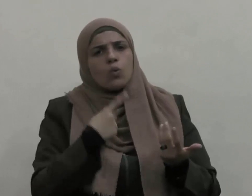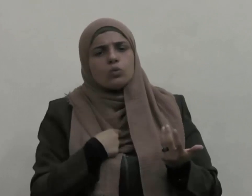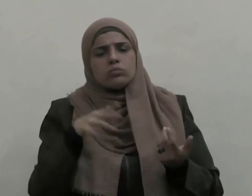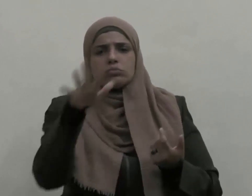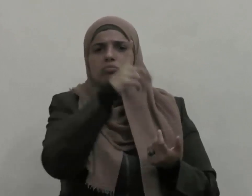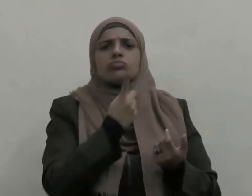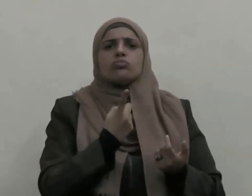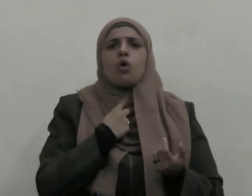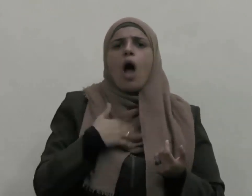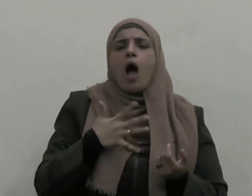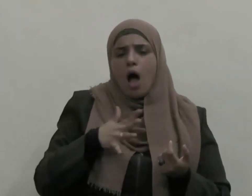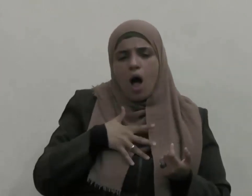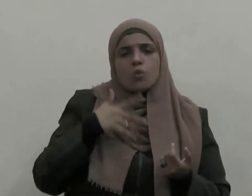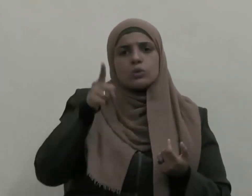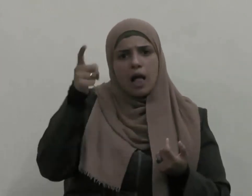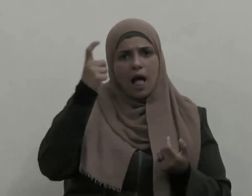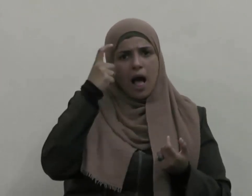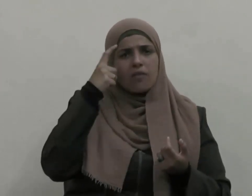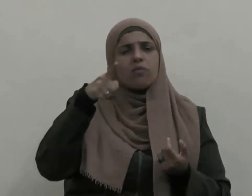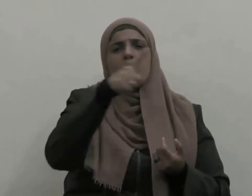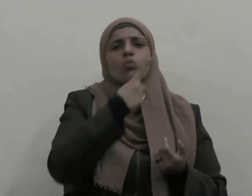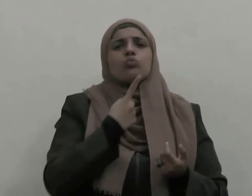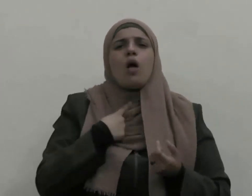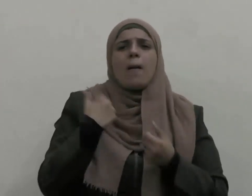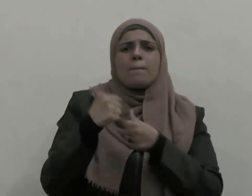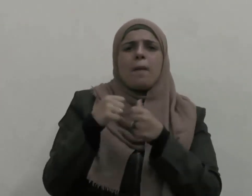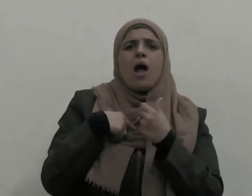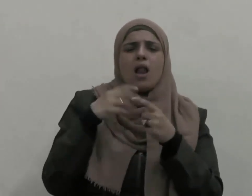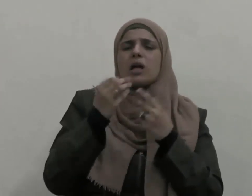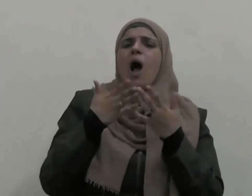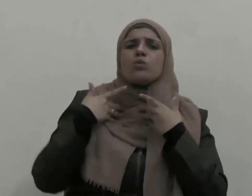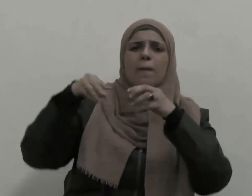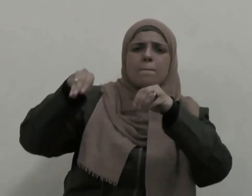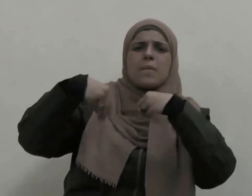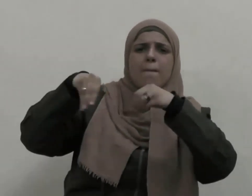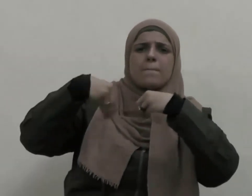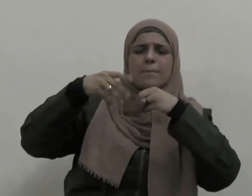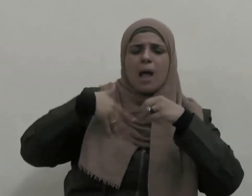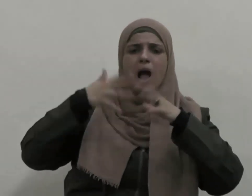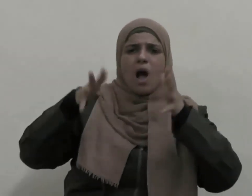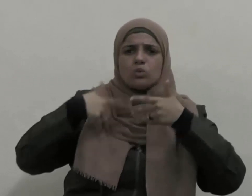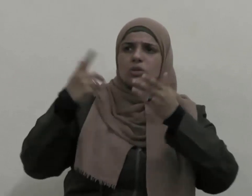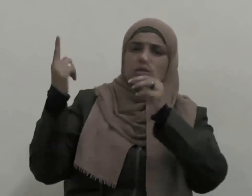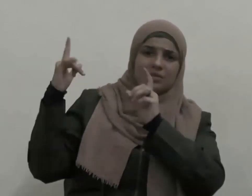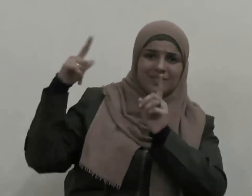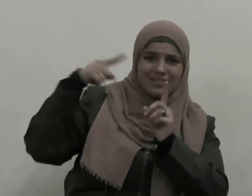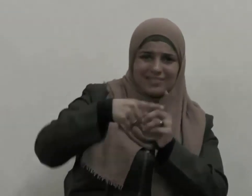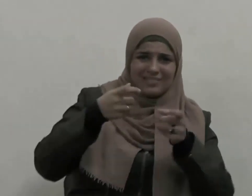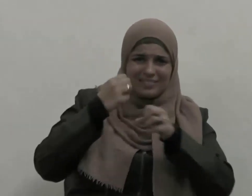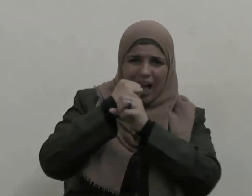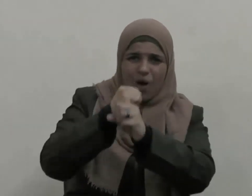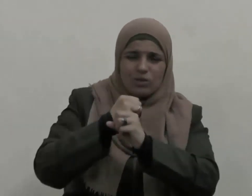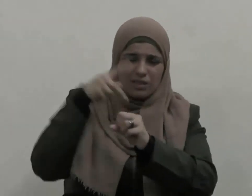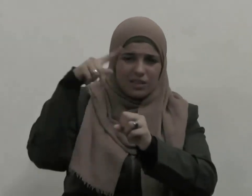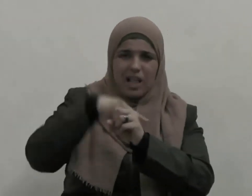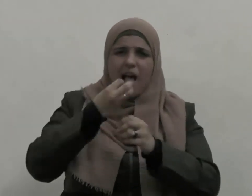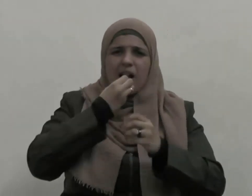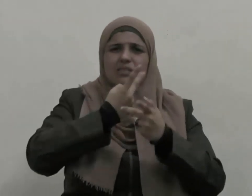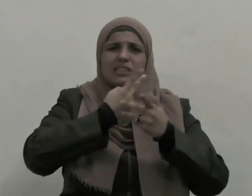لتعلم ما نريد بعنا هذا الذي وصل إليك فإنك تعلم ضرورة الناس